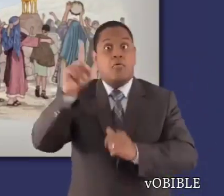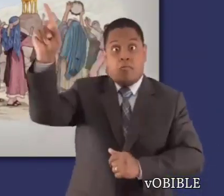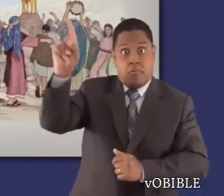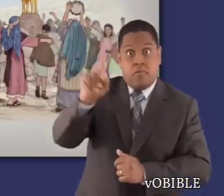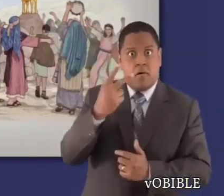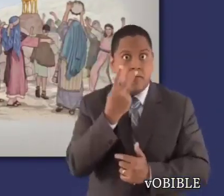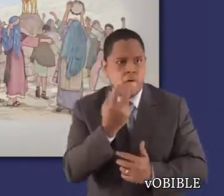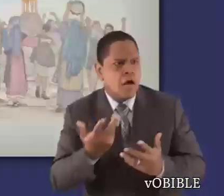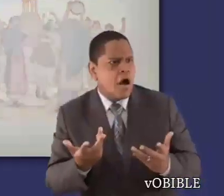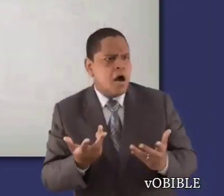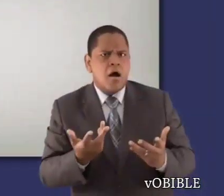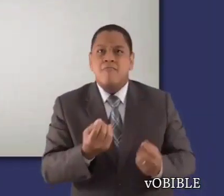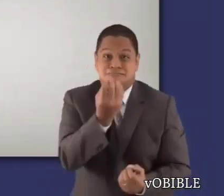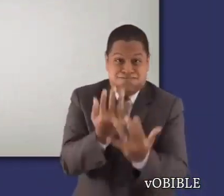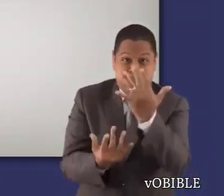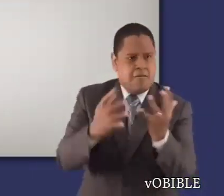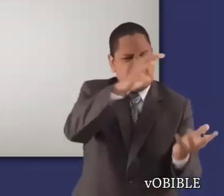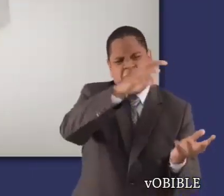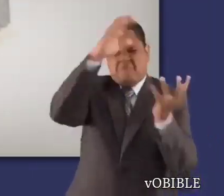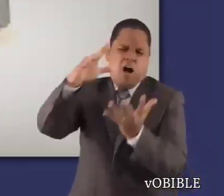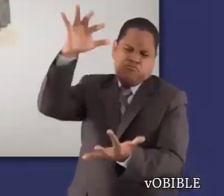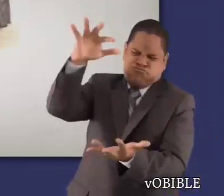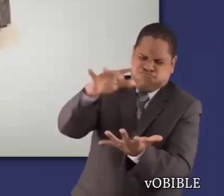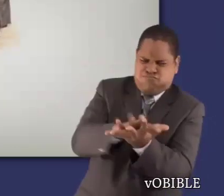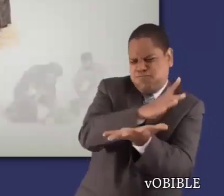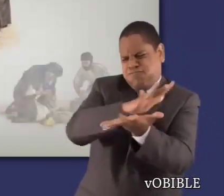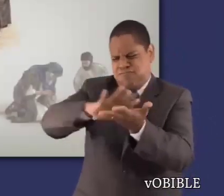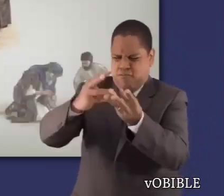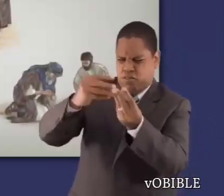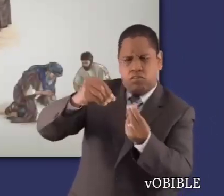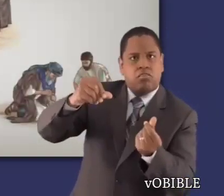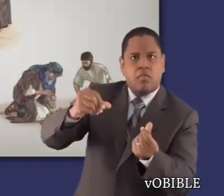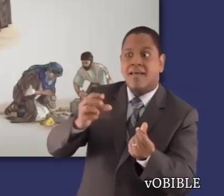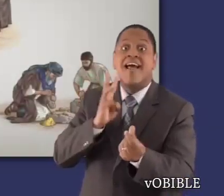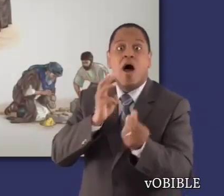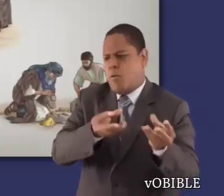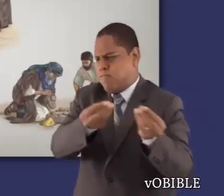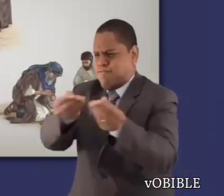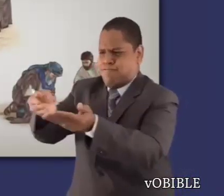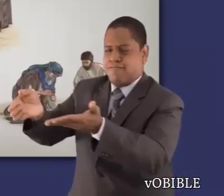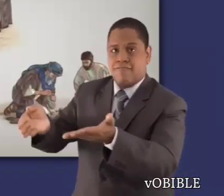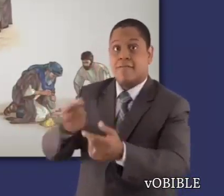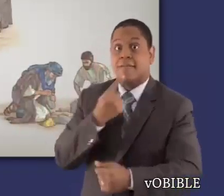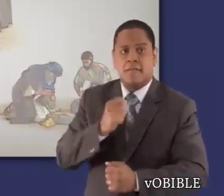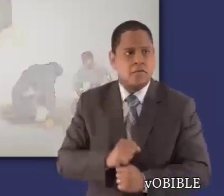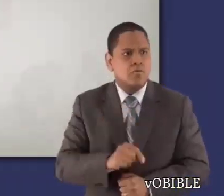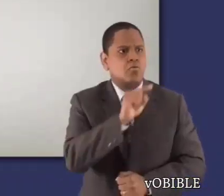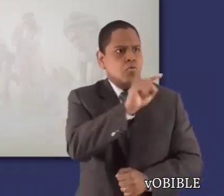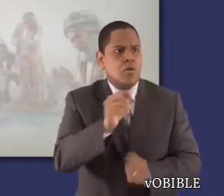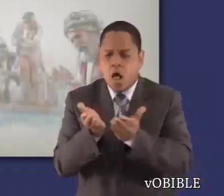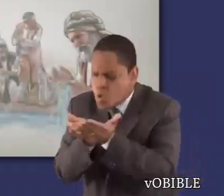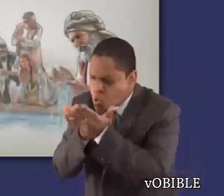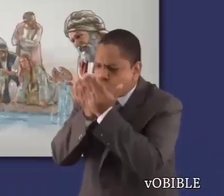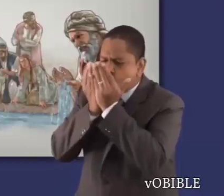con bailes y canciones. Cuando Moisés regresa, quema y tritura el ídolo, echa el polvo en el agua